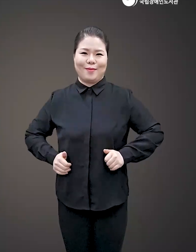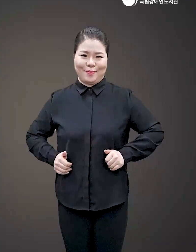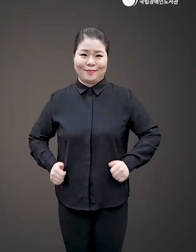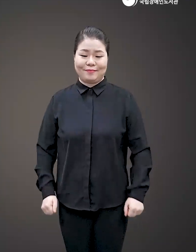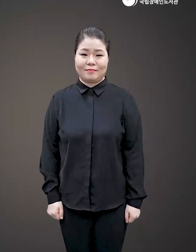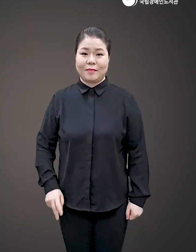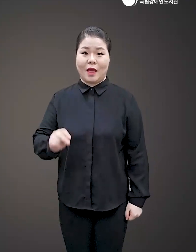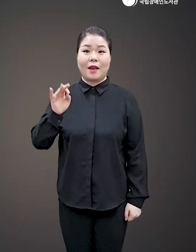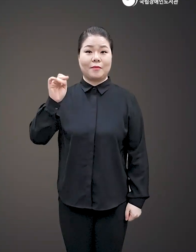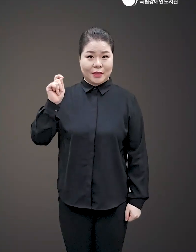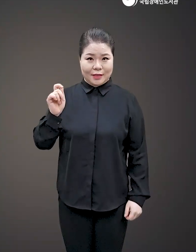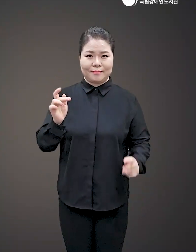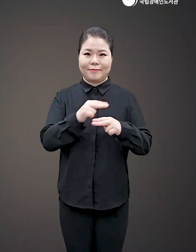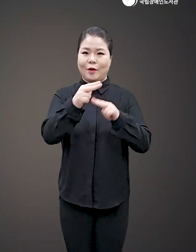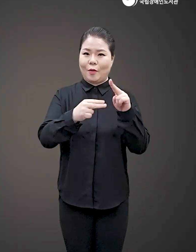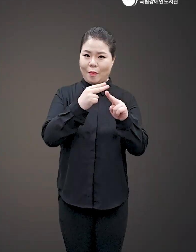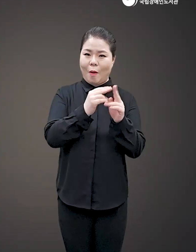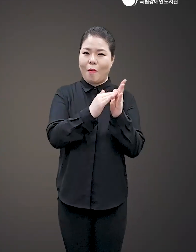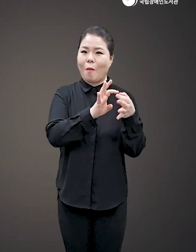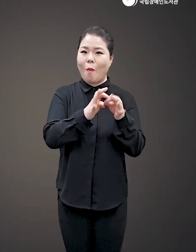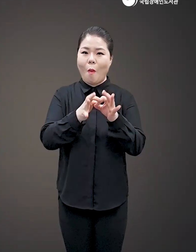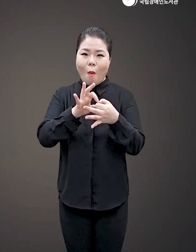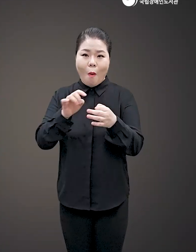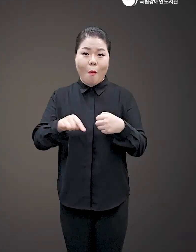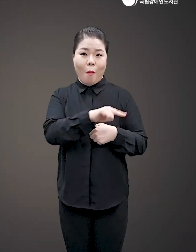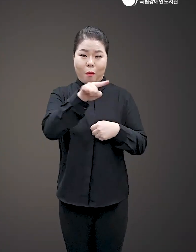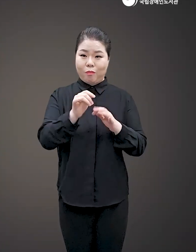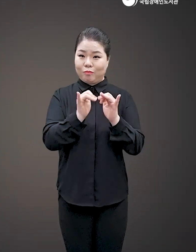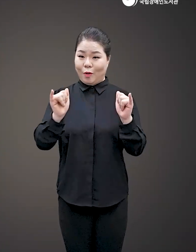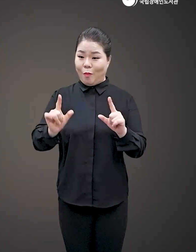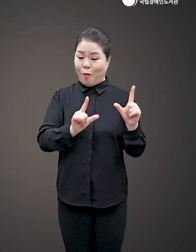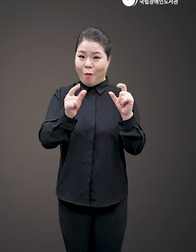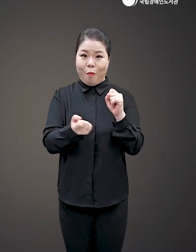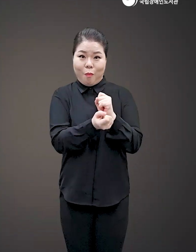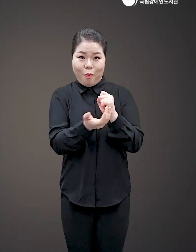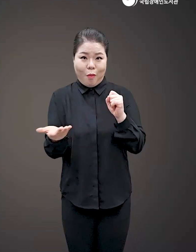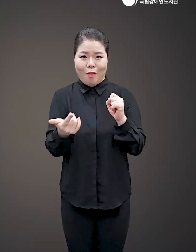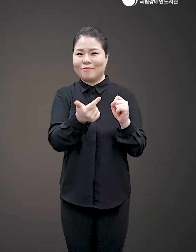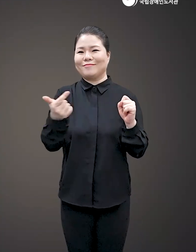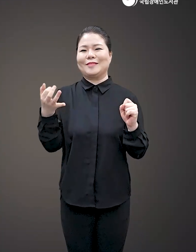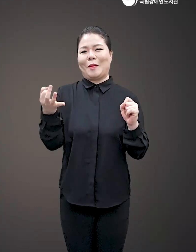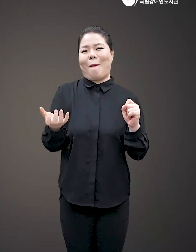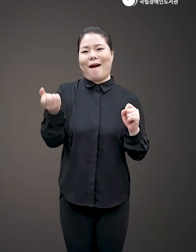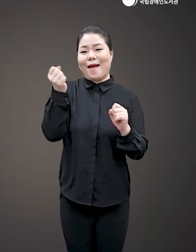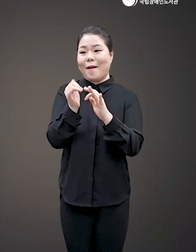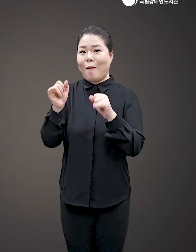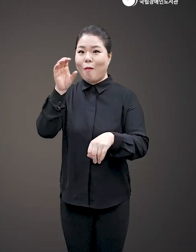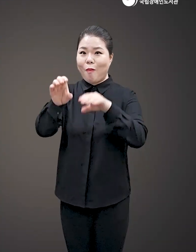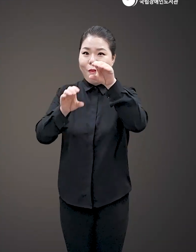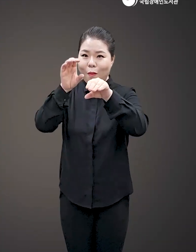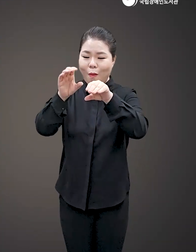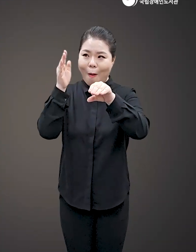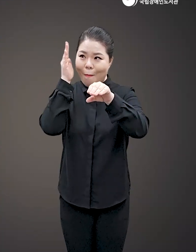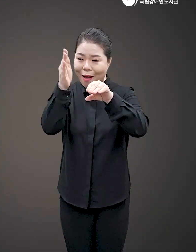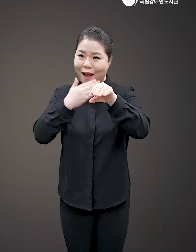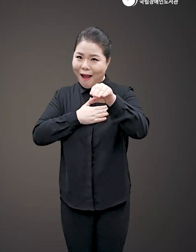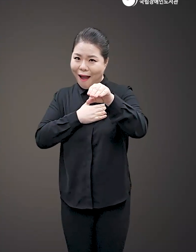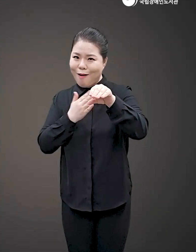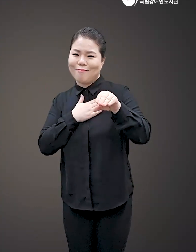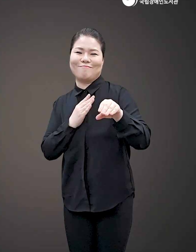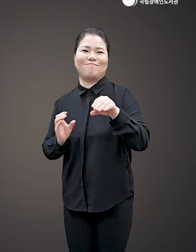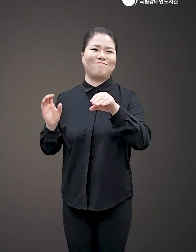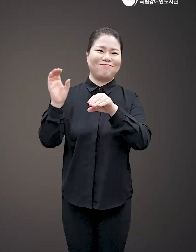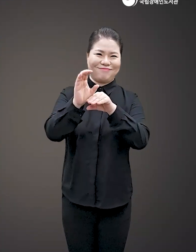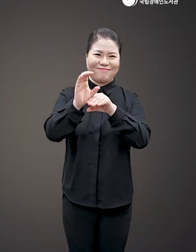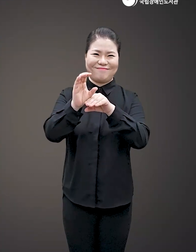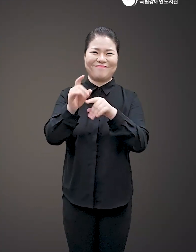NFT, 메타버스, 블록체인 등이 인간의 생활에 미칠 영향과 그로 인해 거대 자본이 몰려갈 방향을 알고